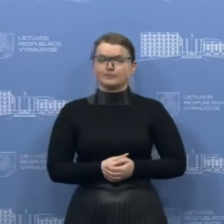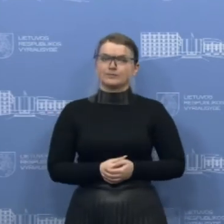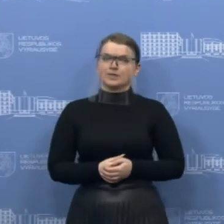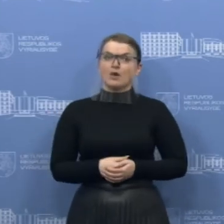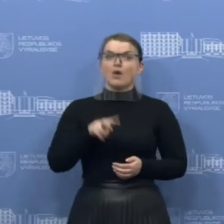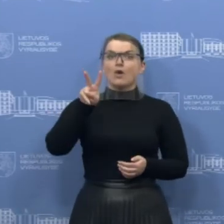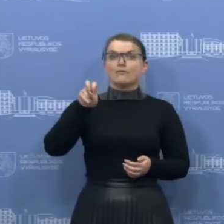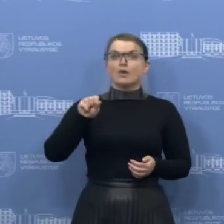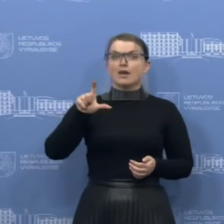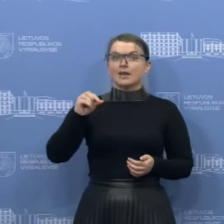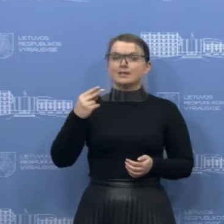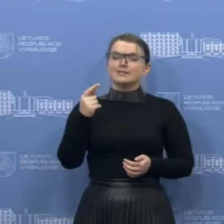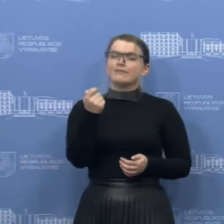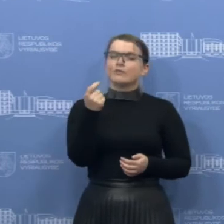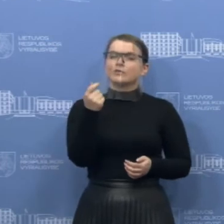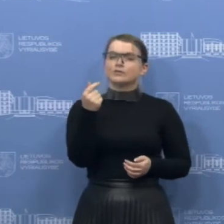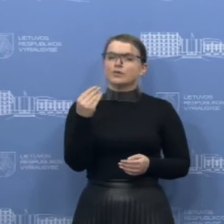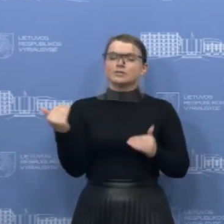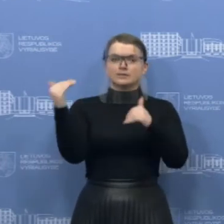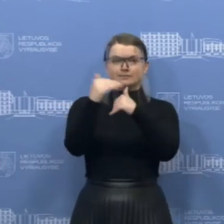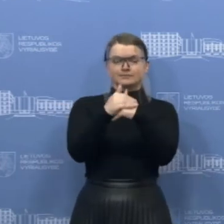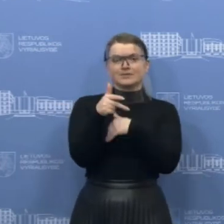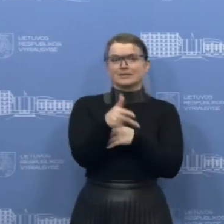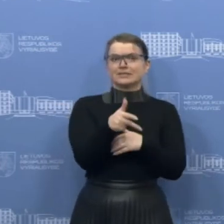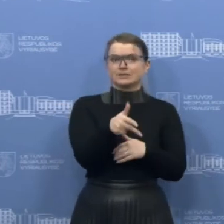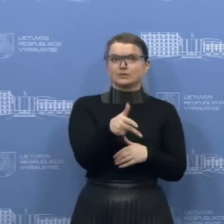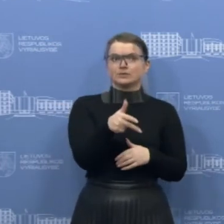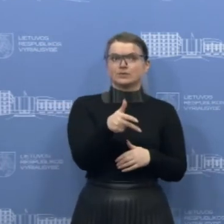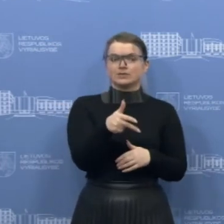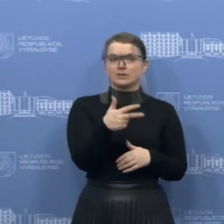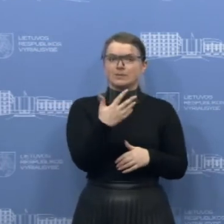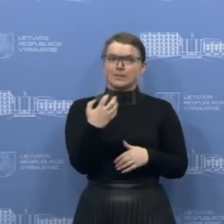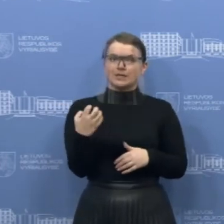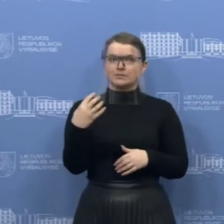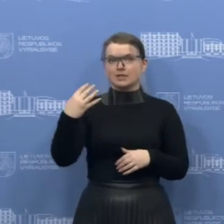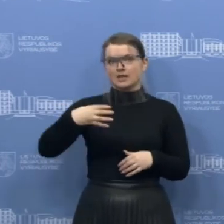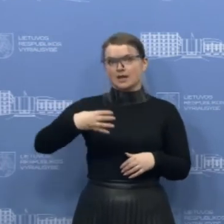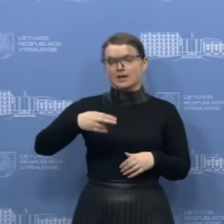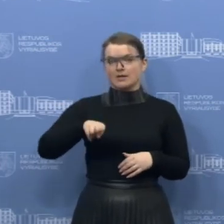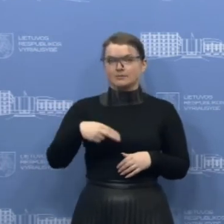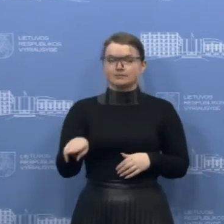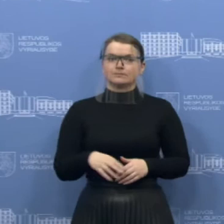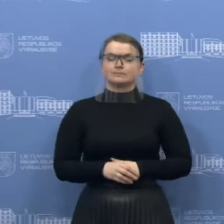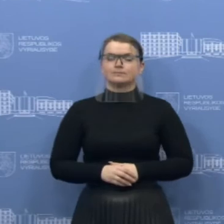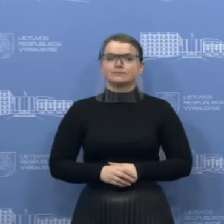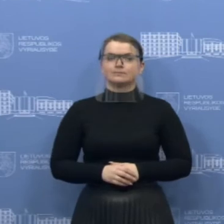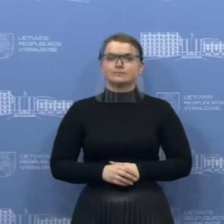Valensijos damokėjome nedidelė, tačiau 3540 eurų.